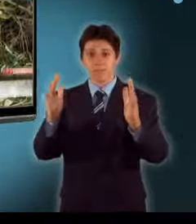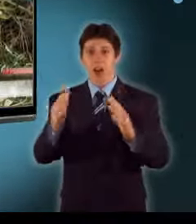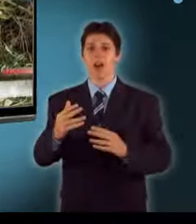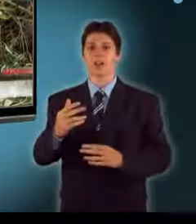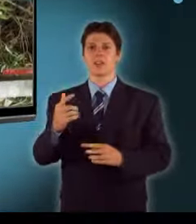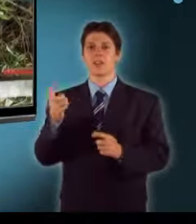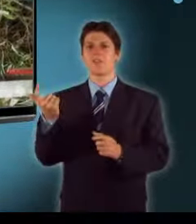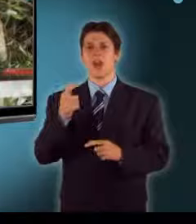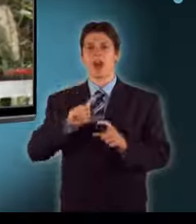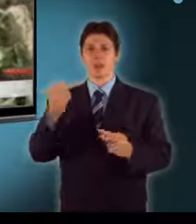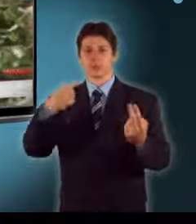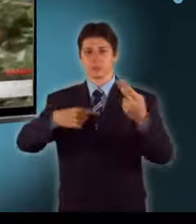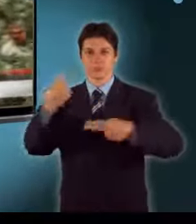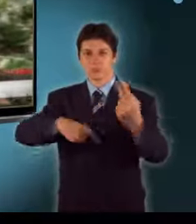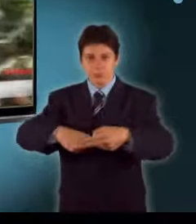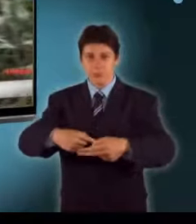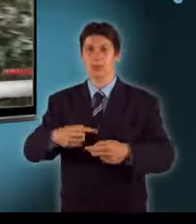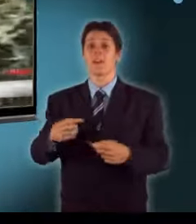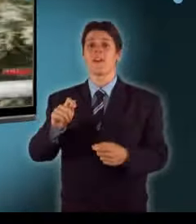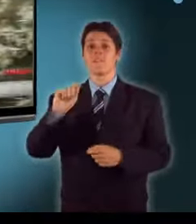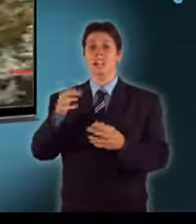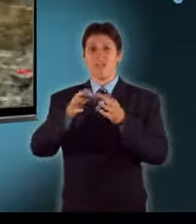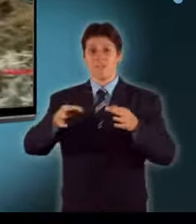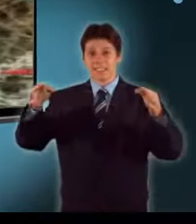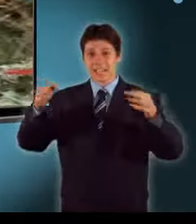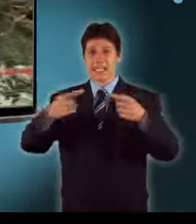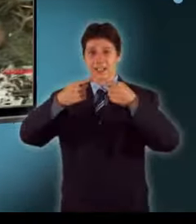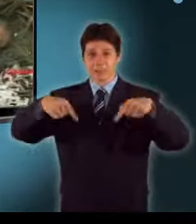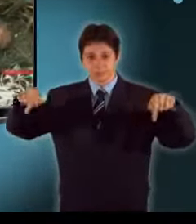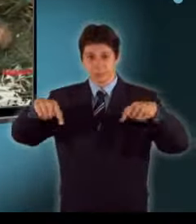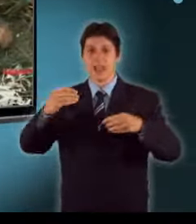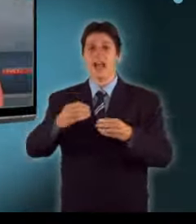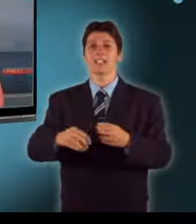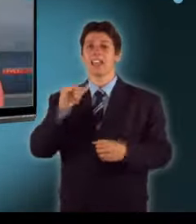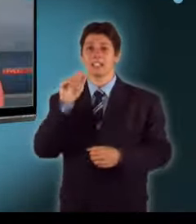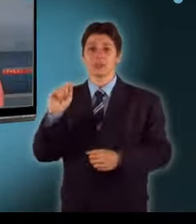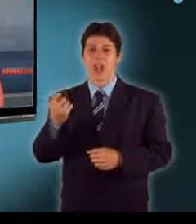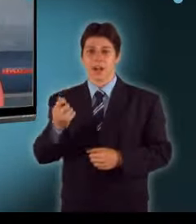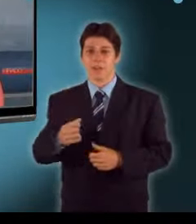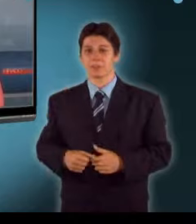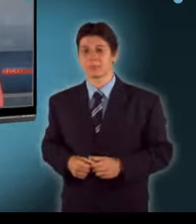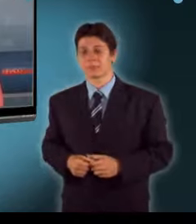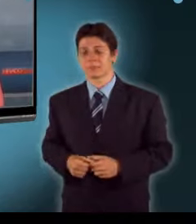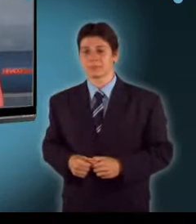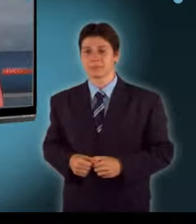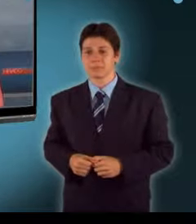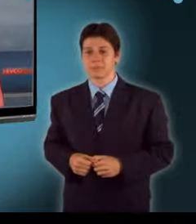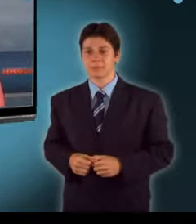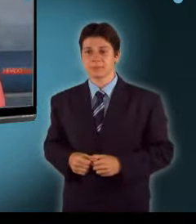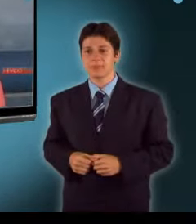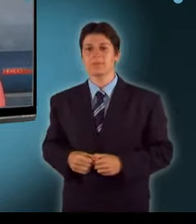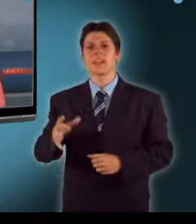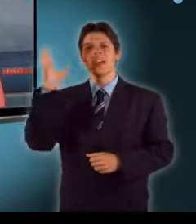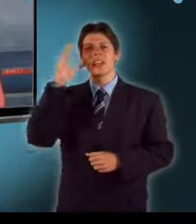az elszakadt villanyvezetékek miatt pedig több településen áramszünet is volt. A kislétai gyilkosság nyomozásának